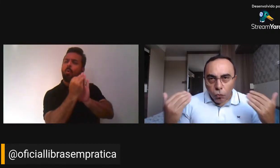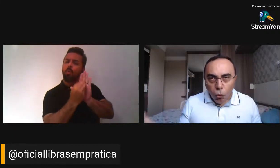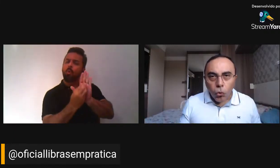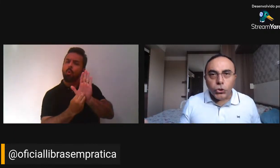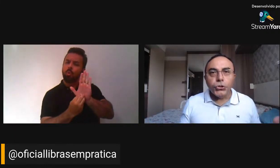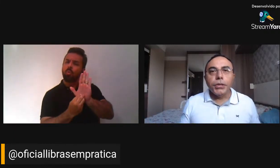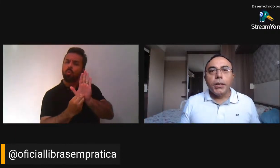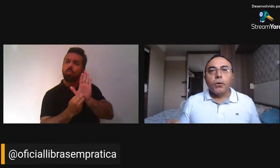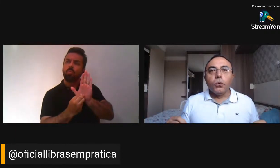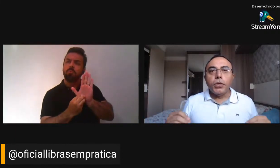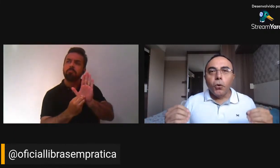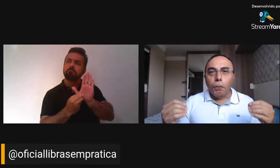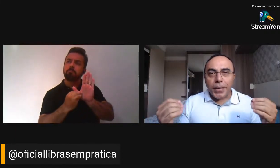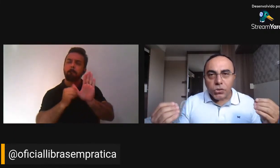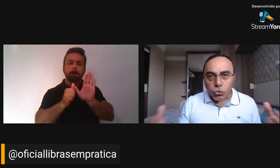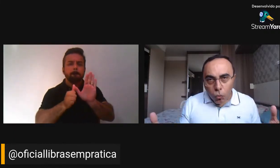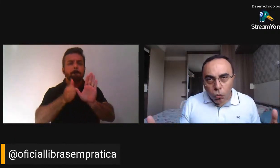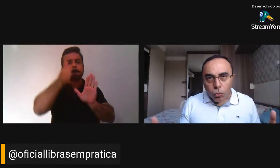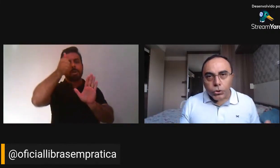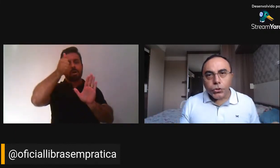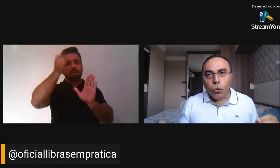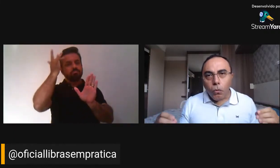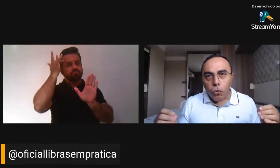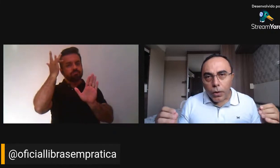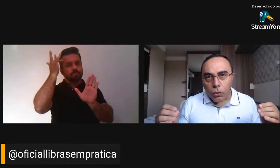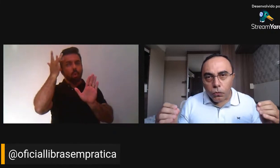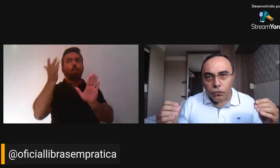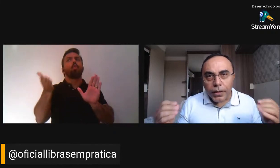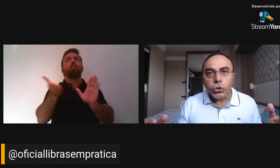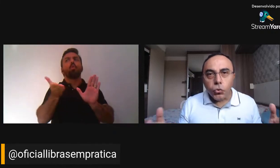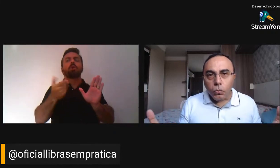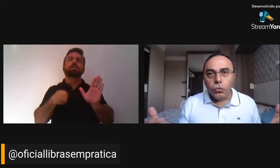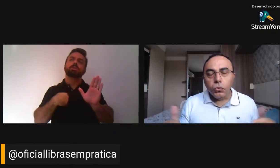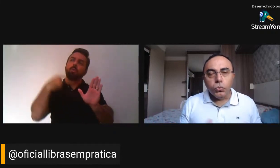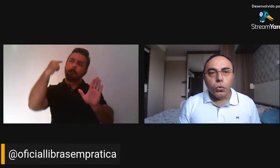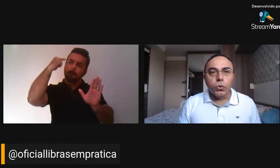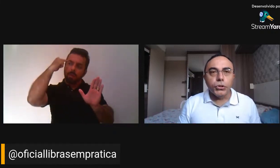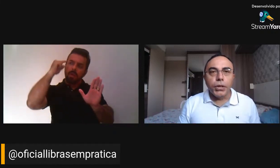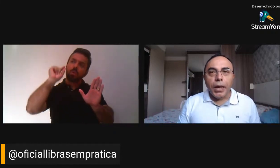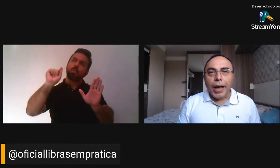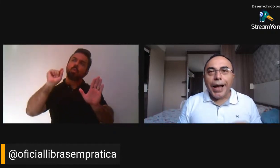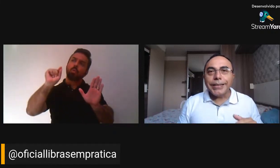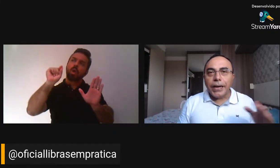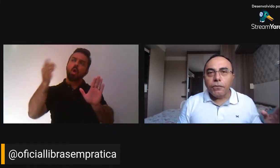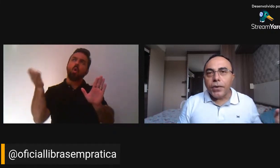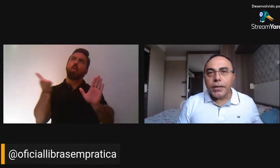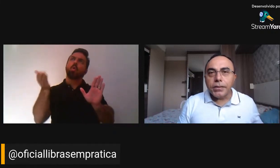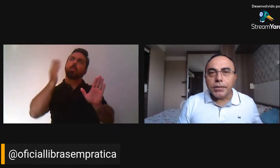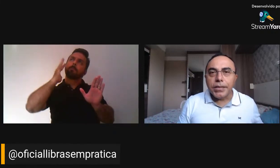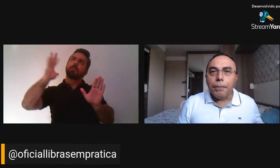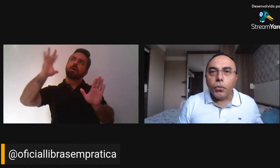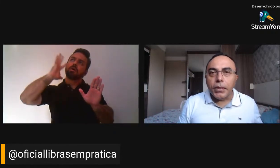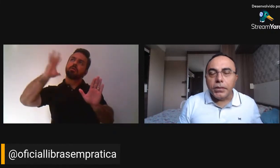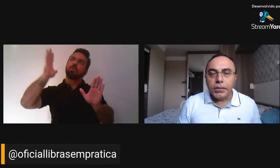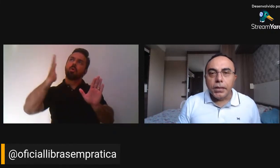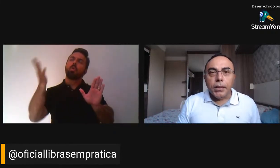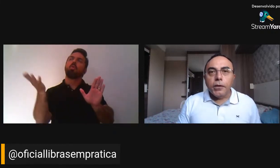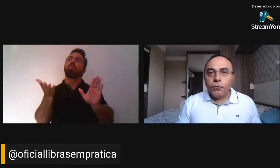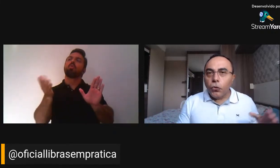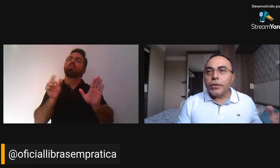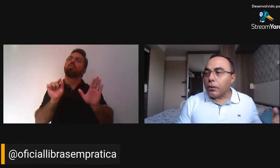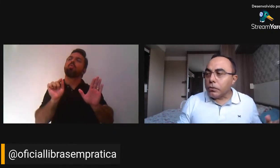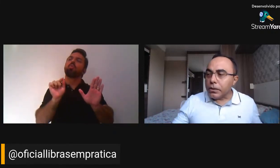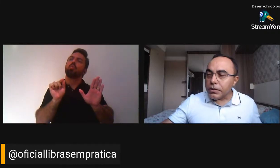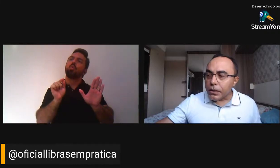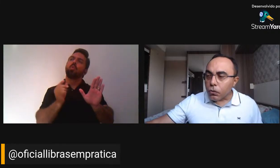escrevo hoje, o que eu penso hoje, como eu vejo o mundo hoje através da poesia.